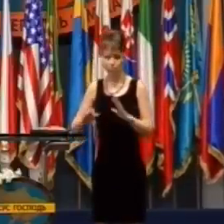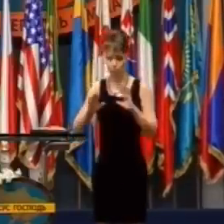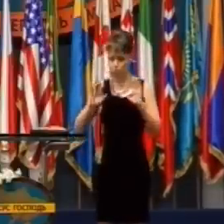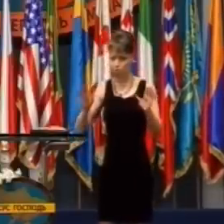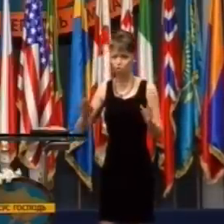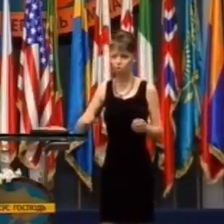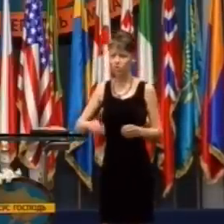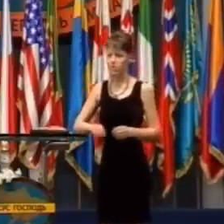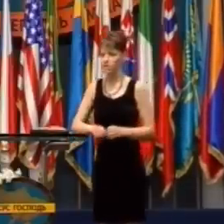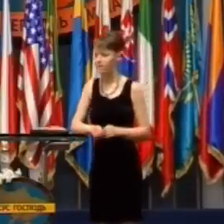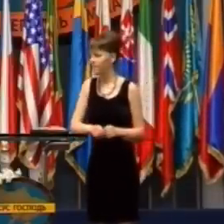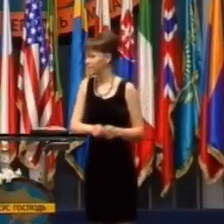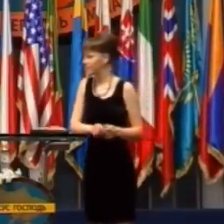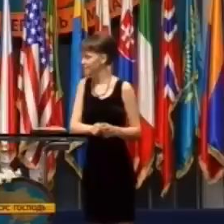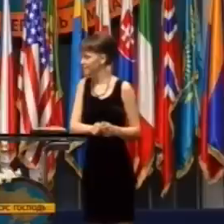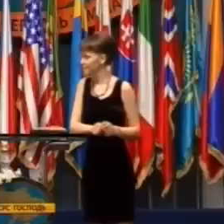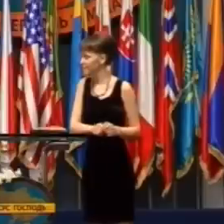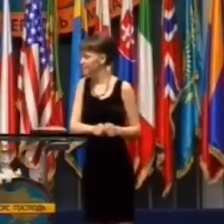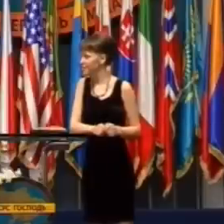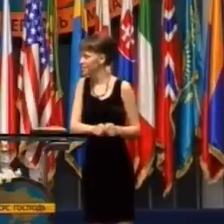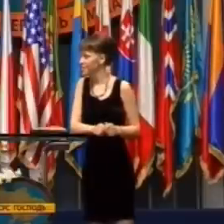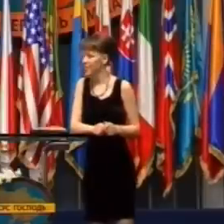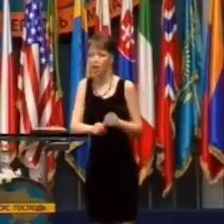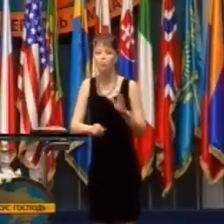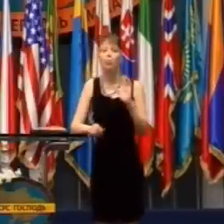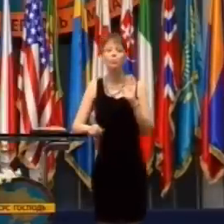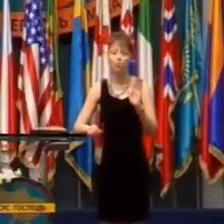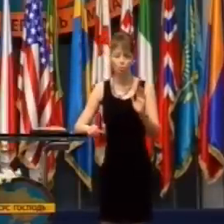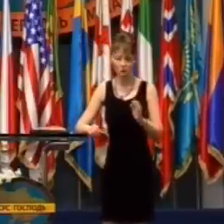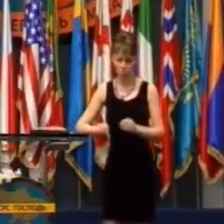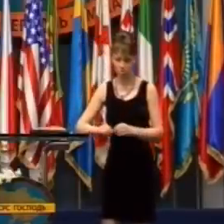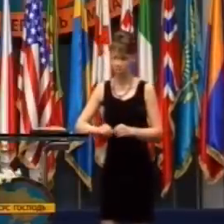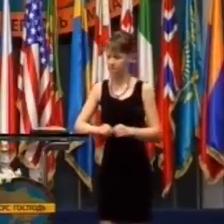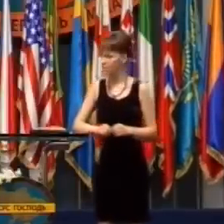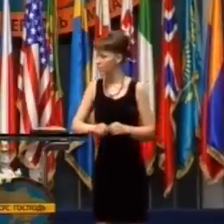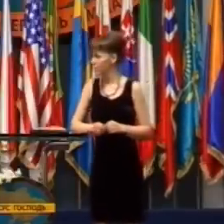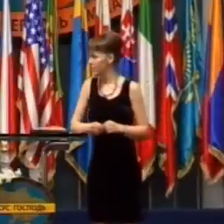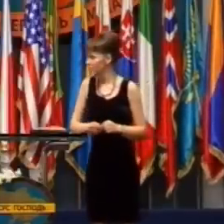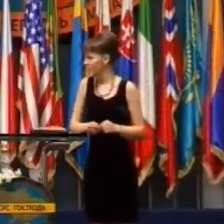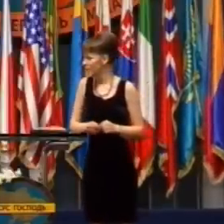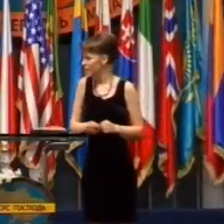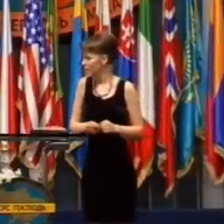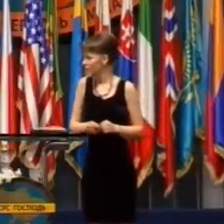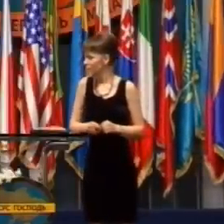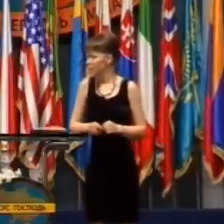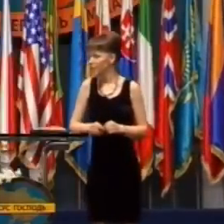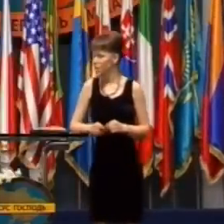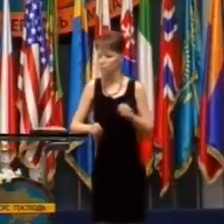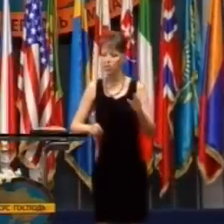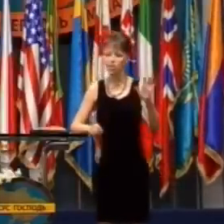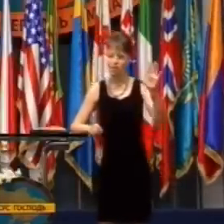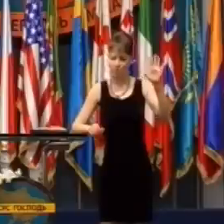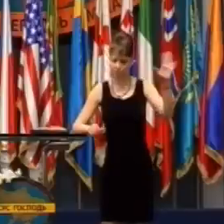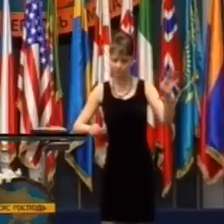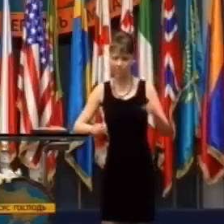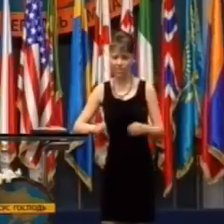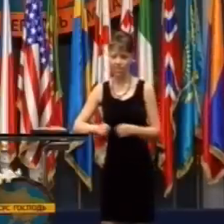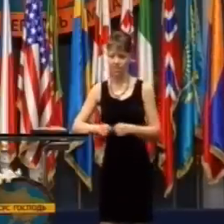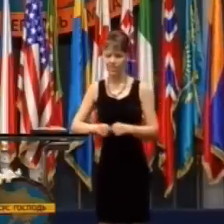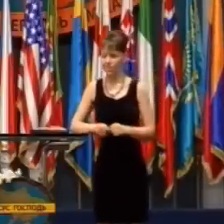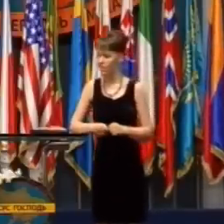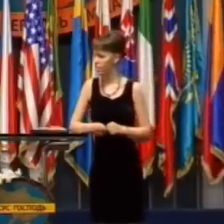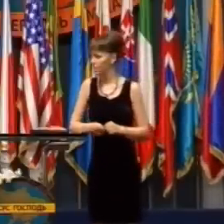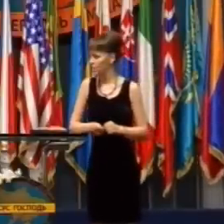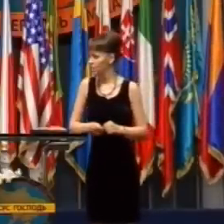celý svoj život. Si pamätám na to, čo robila mama. Žili sme vonku na